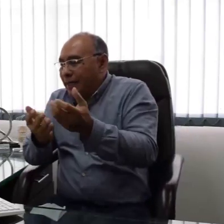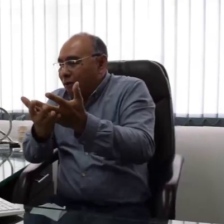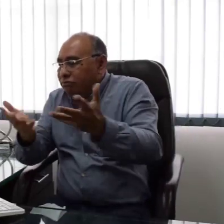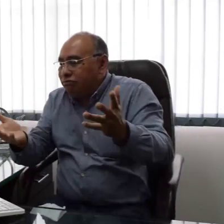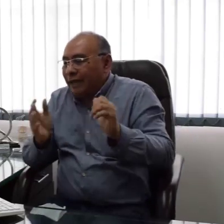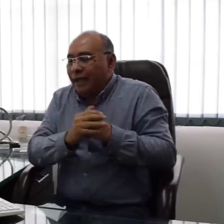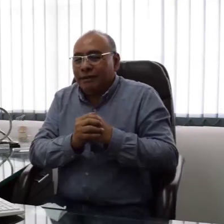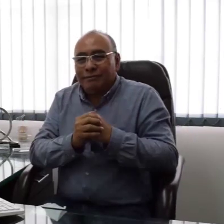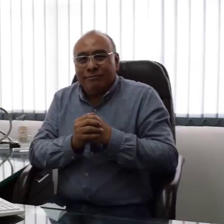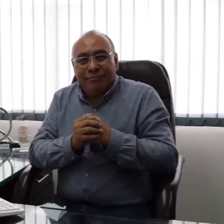trabajemos de la mano,